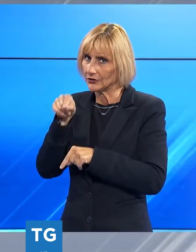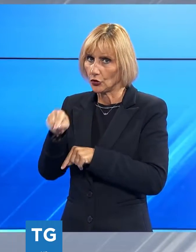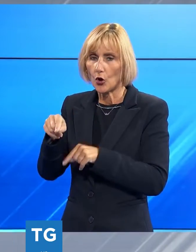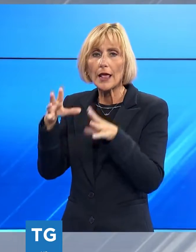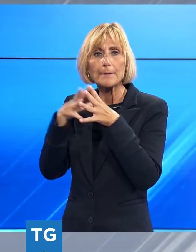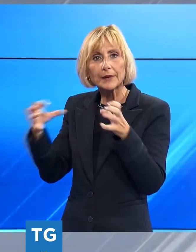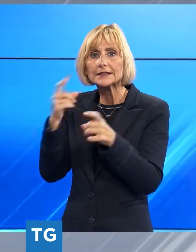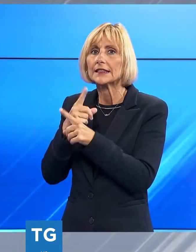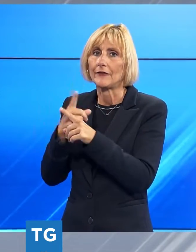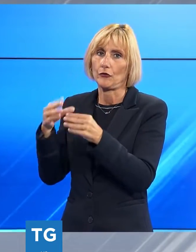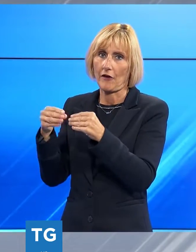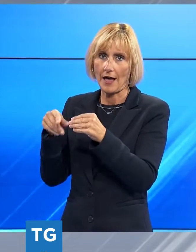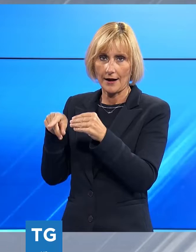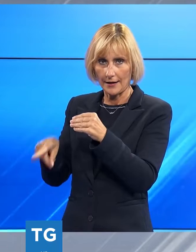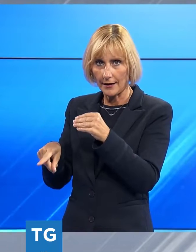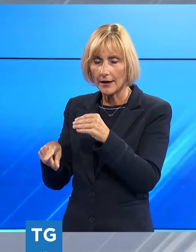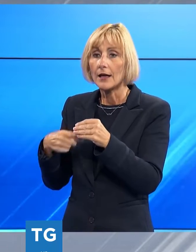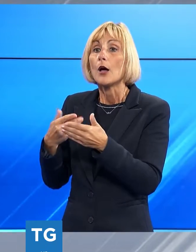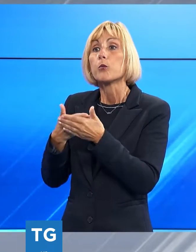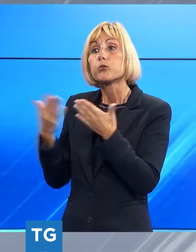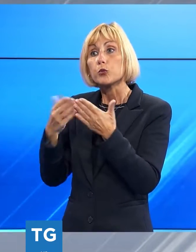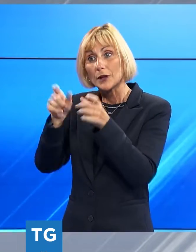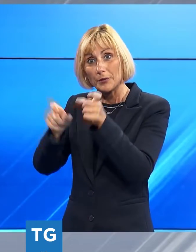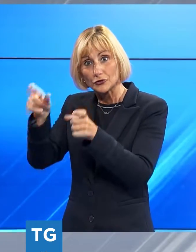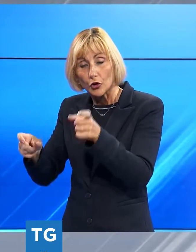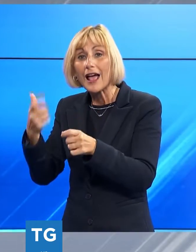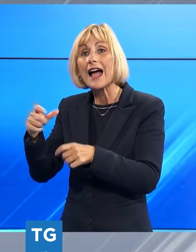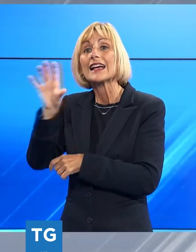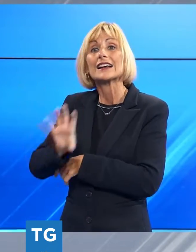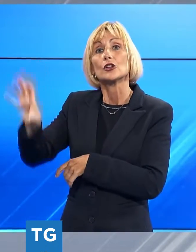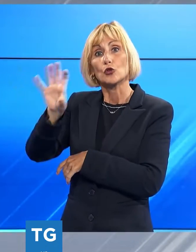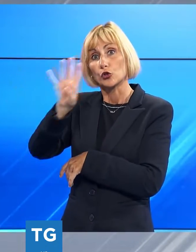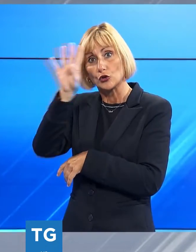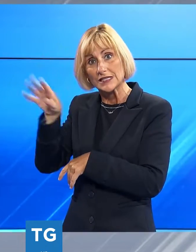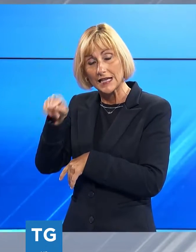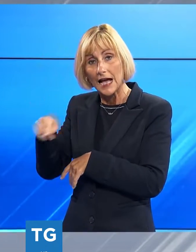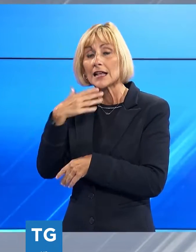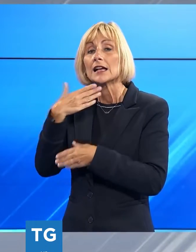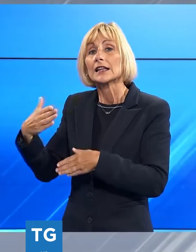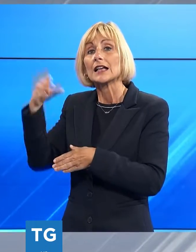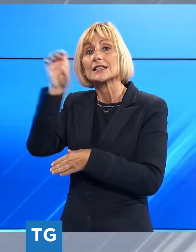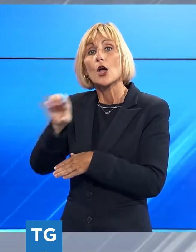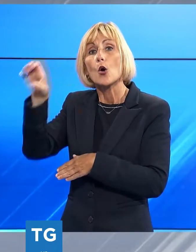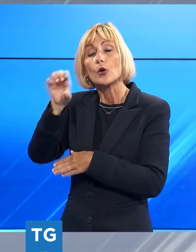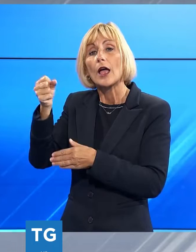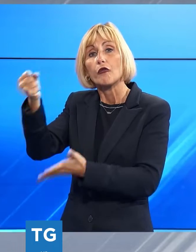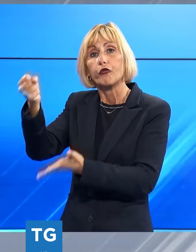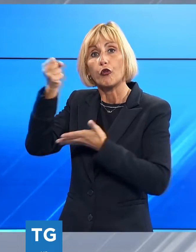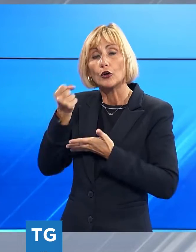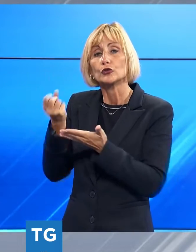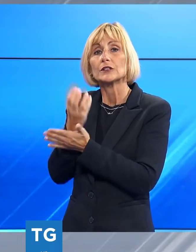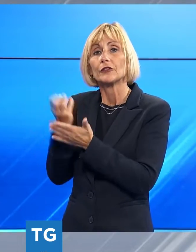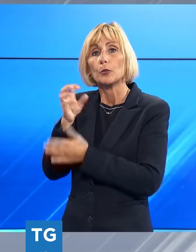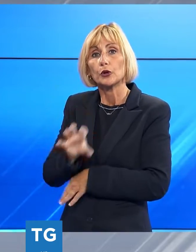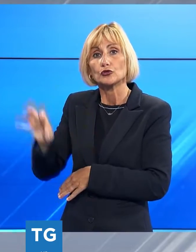sanno che devono fare e il pubblico, in questo caso anche la regione, grazie al Fondo Europeo per lo Sviluppo Regionale che è stato appena